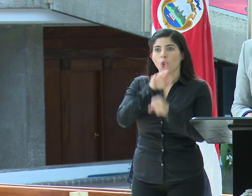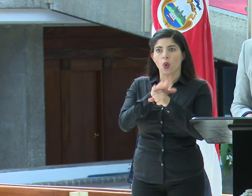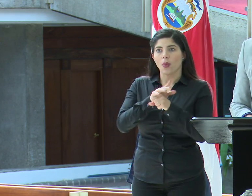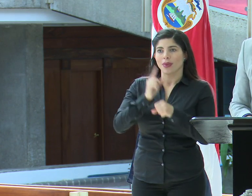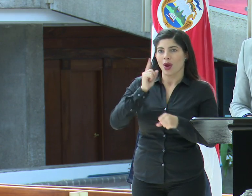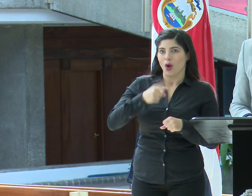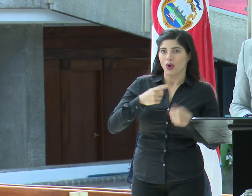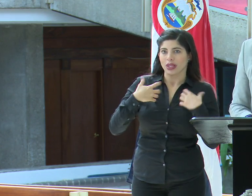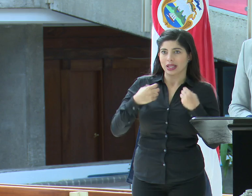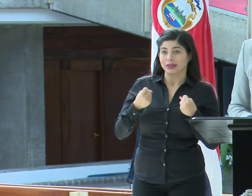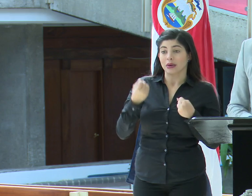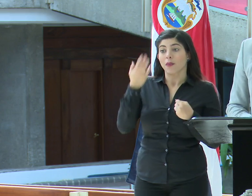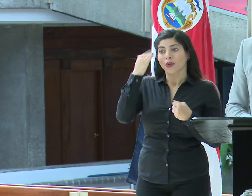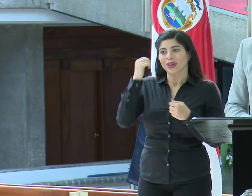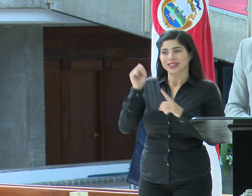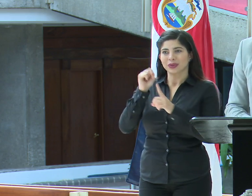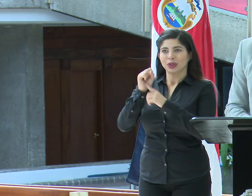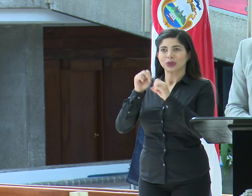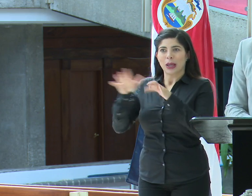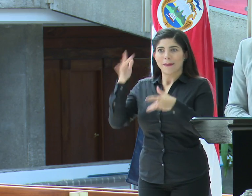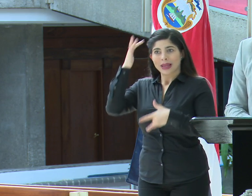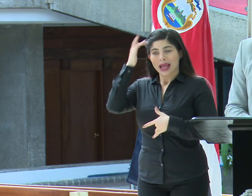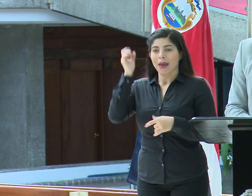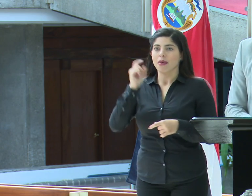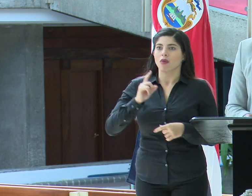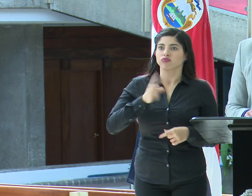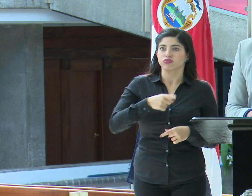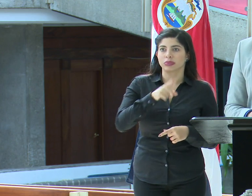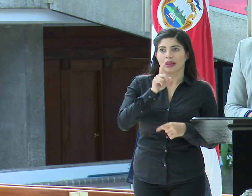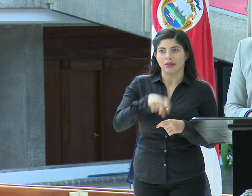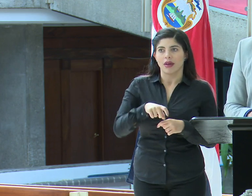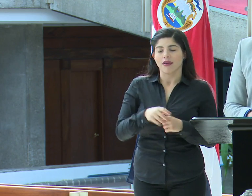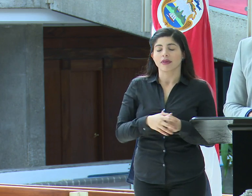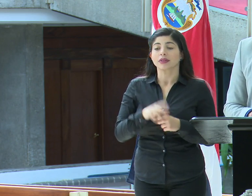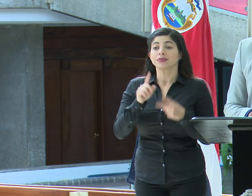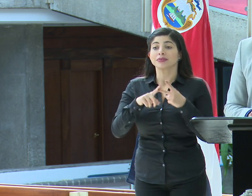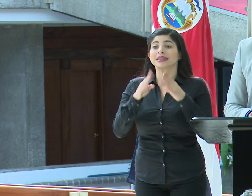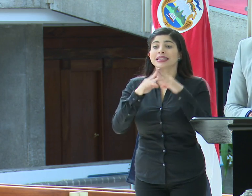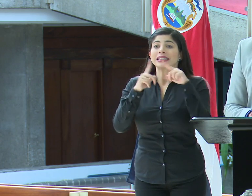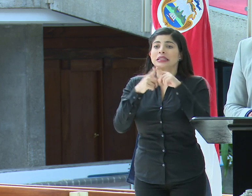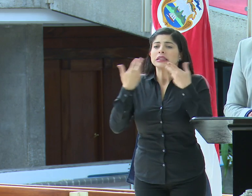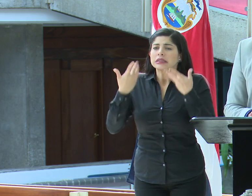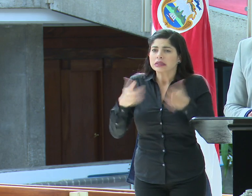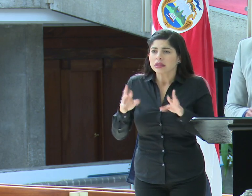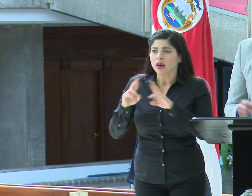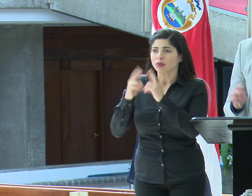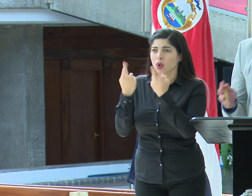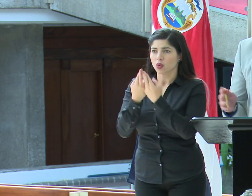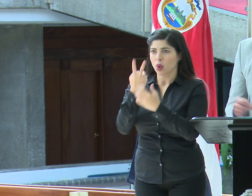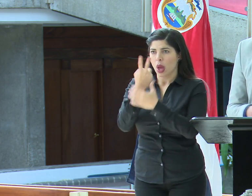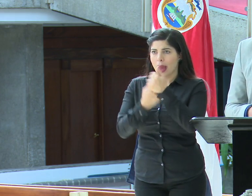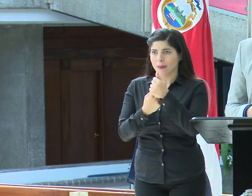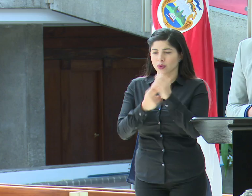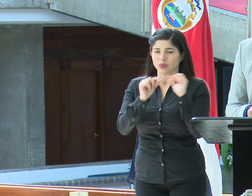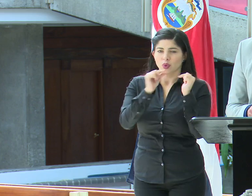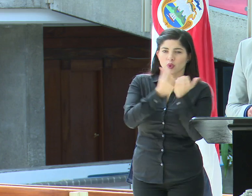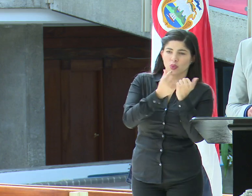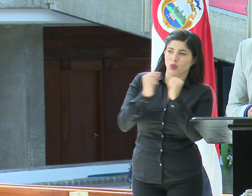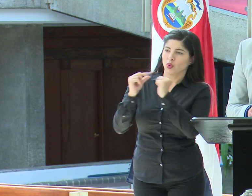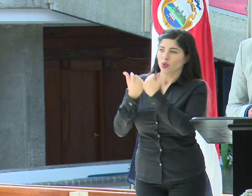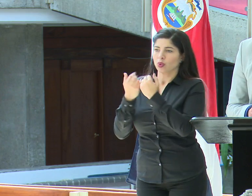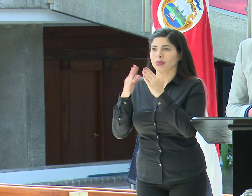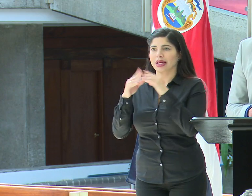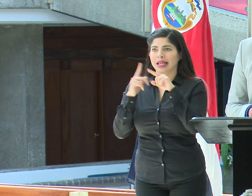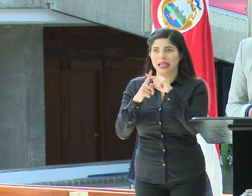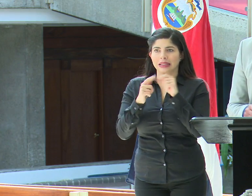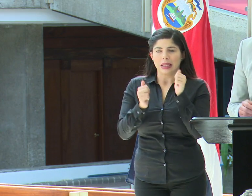caso de epidemias. Las iglesias, ya yo tuve reuniones con ambas iglesias, los grupos mayoritarios la